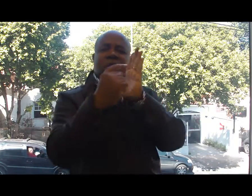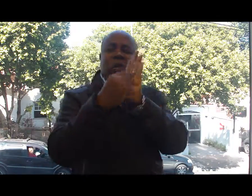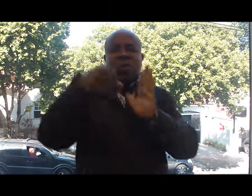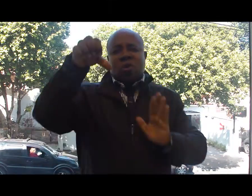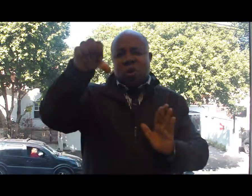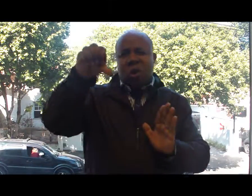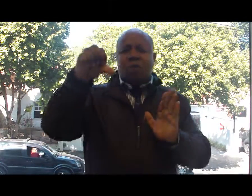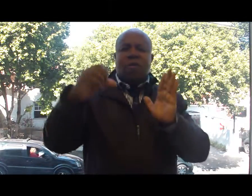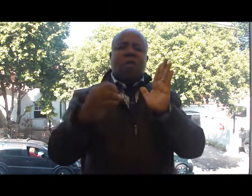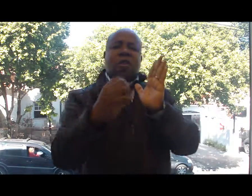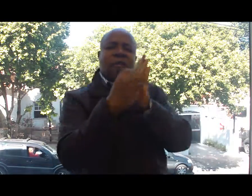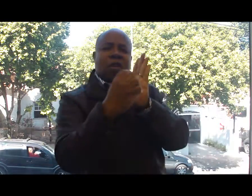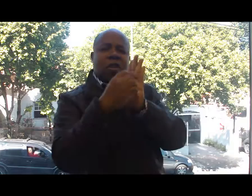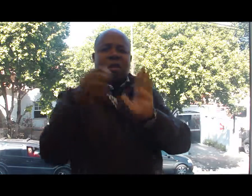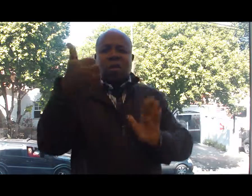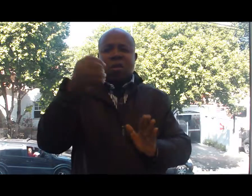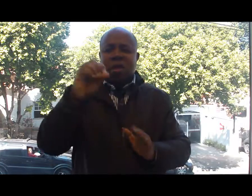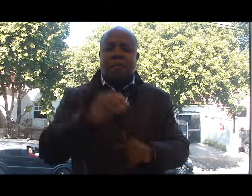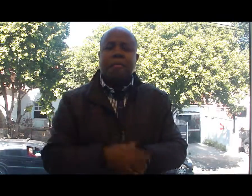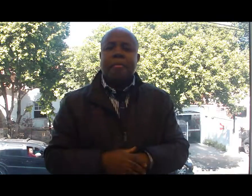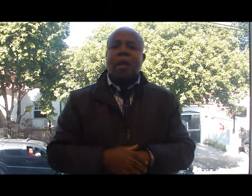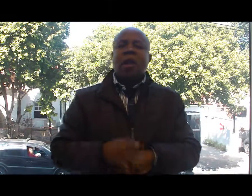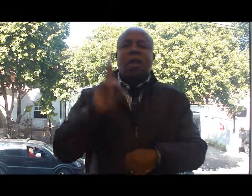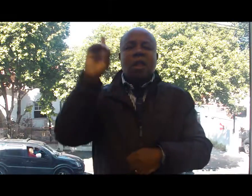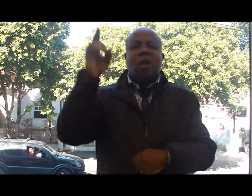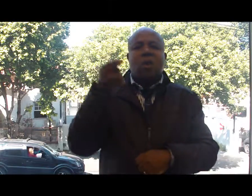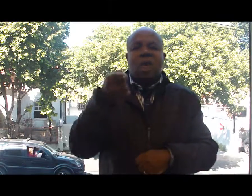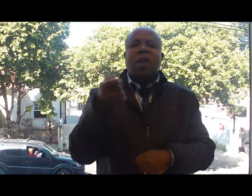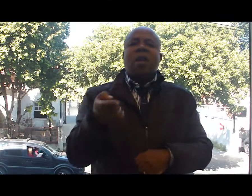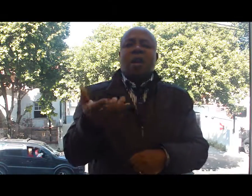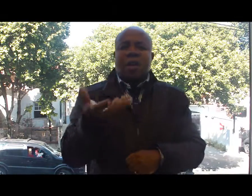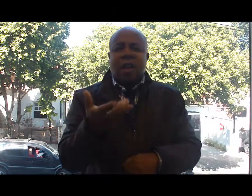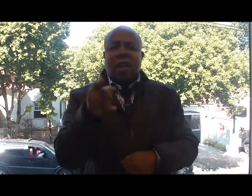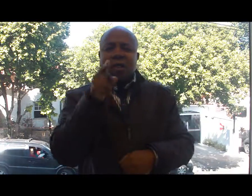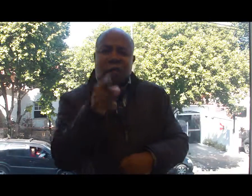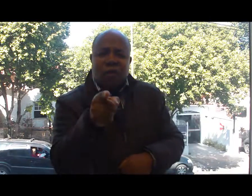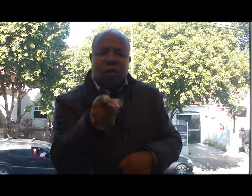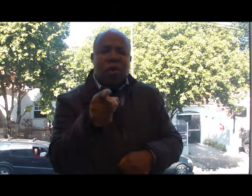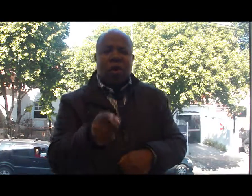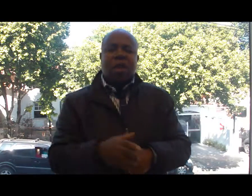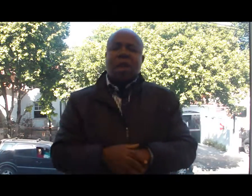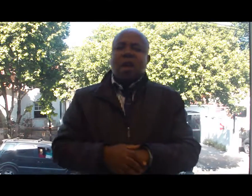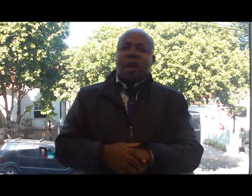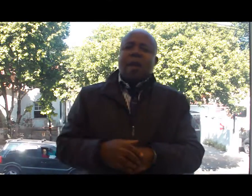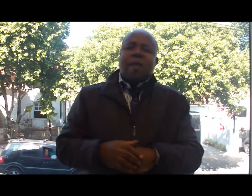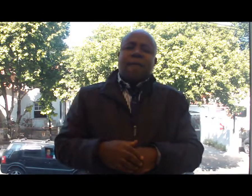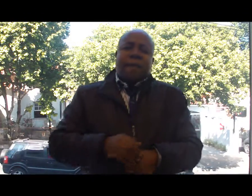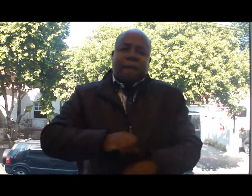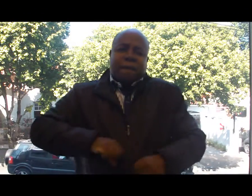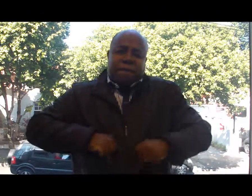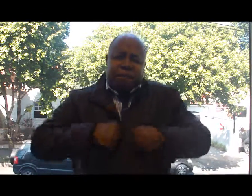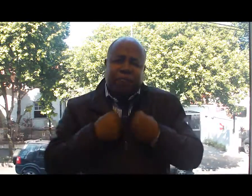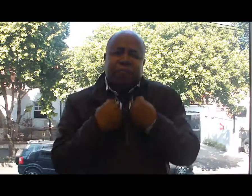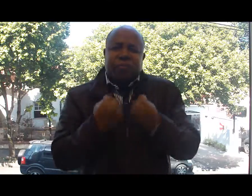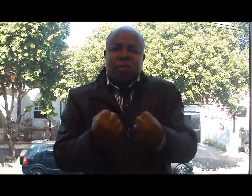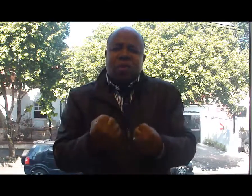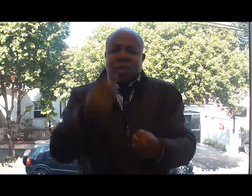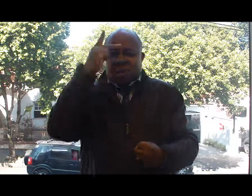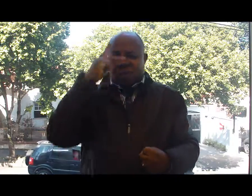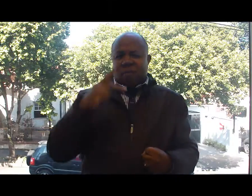12, versículo 9 e 10 Meu amigo, minha amiga, Deus não quer ver você lutando e fazendo a sua própria força. Ele quer